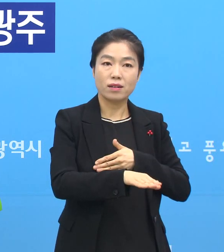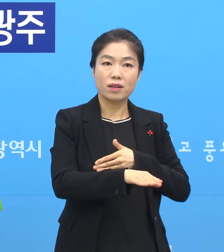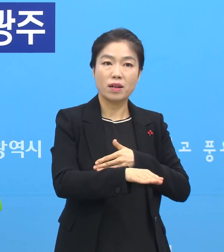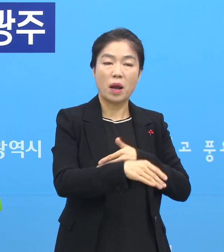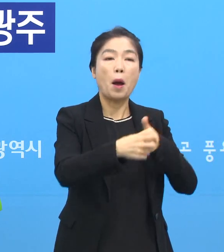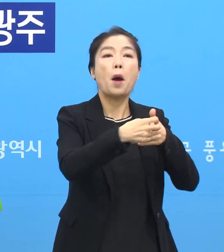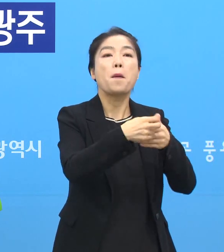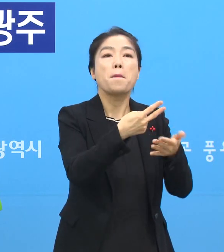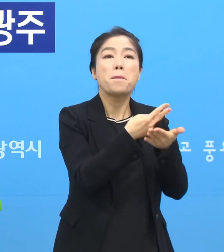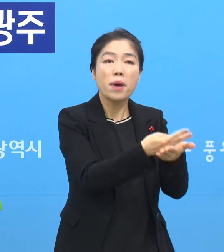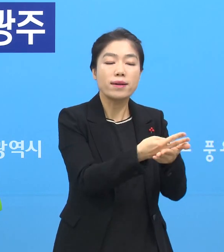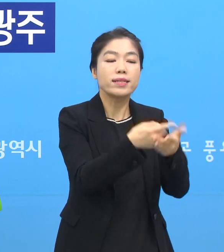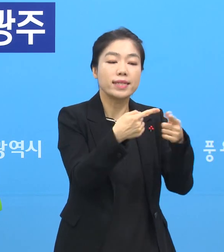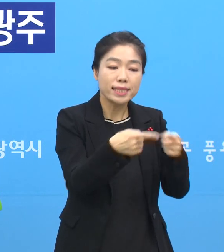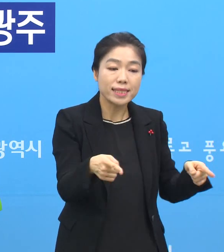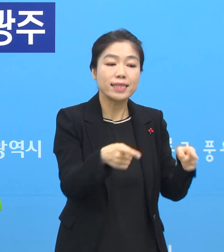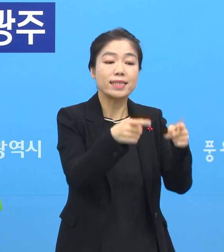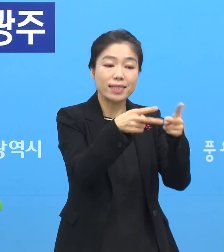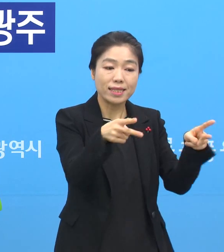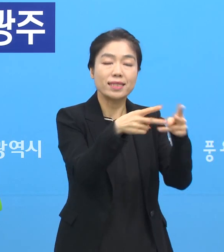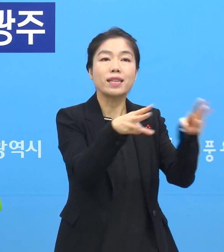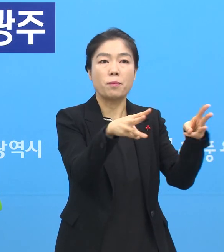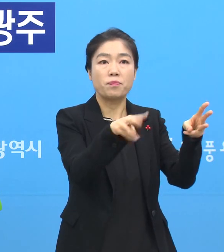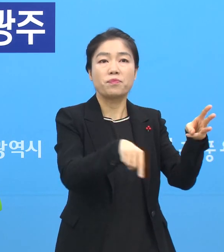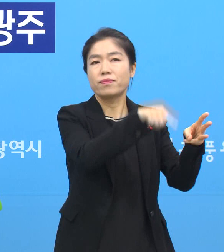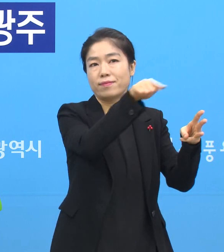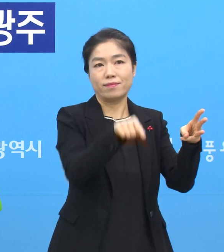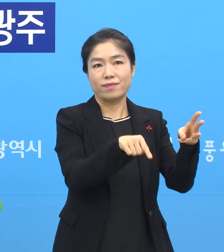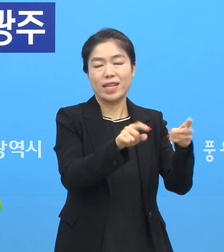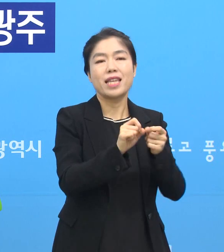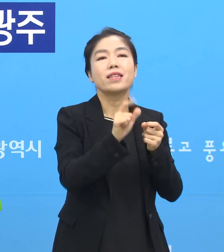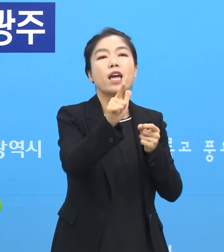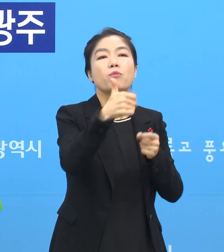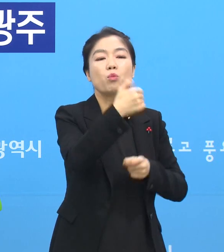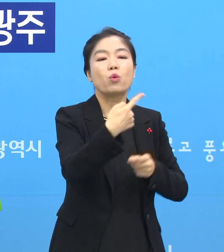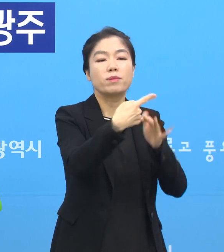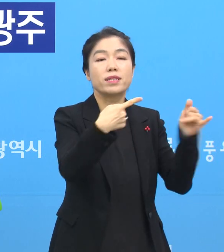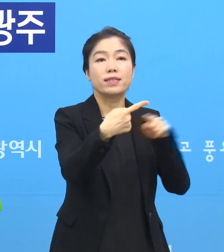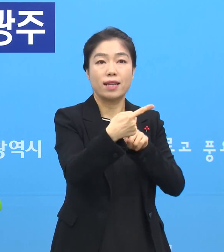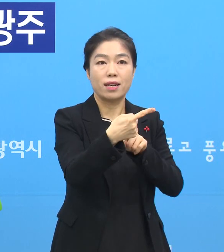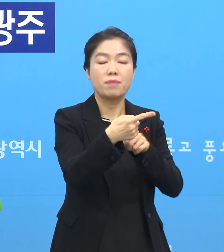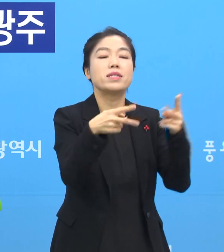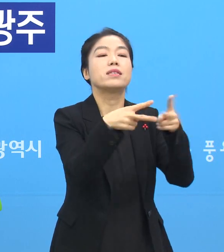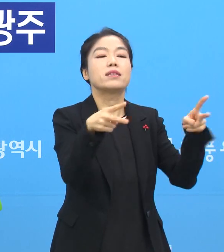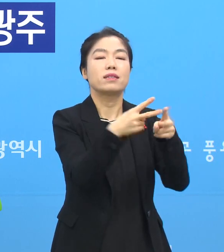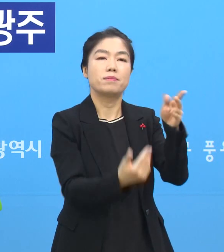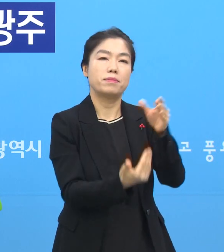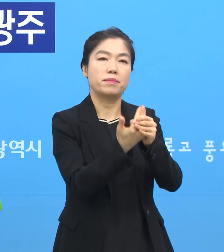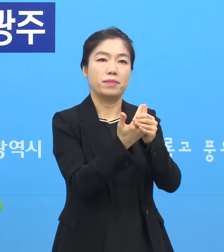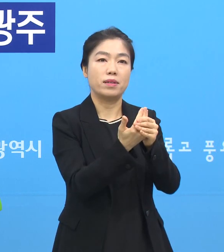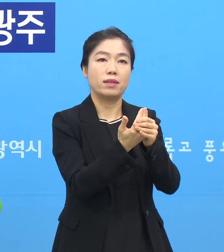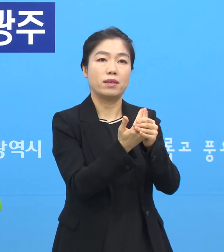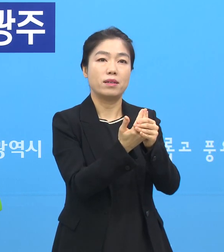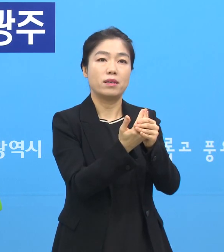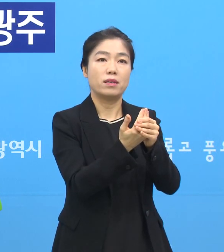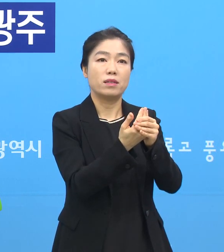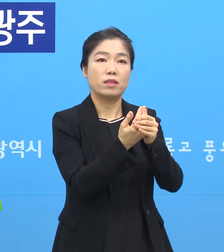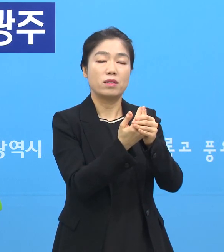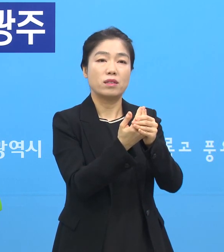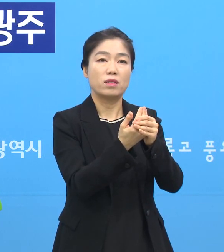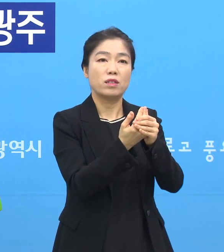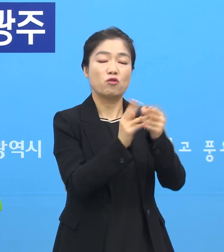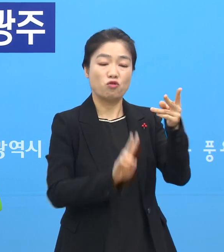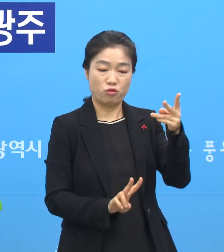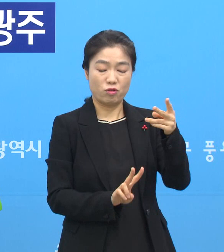병상은 1, 2, 3층에 가 있습니다. 그런데 대부분의 환자 51명이 2층에서 발생을 했습니다. 그리고 2명은